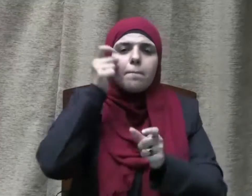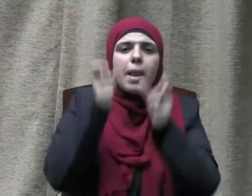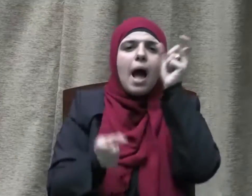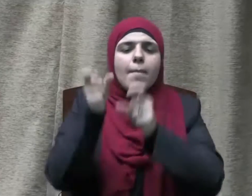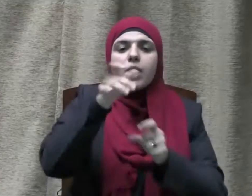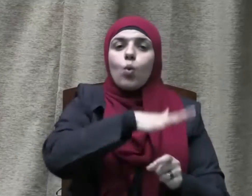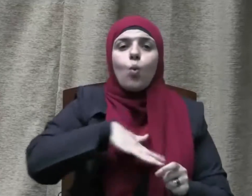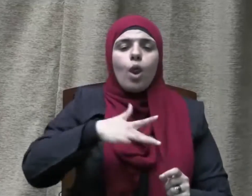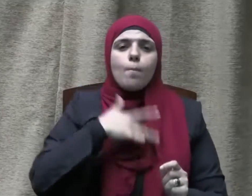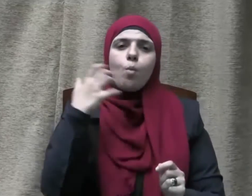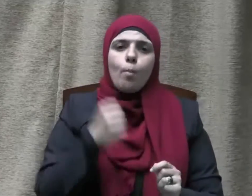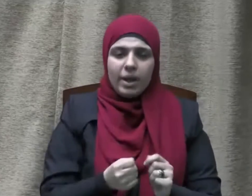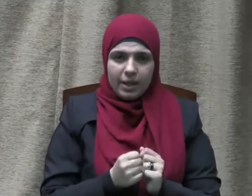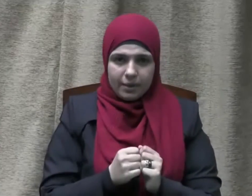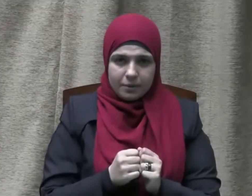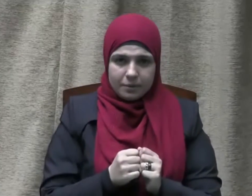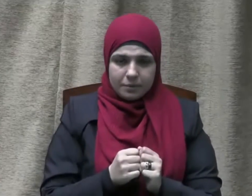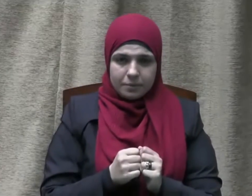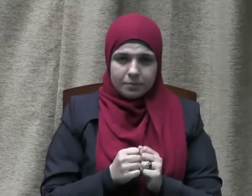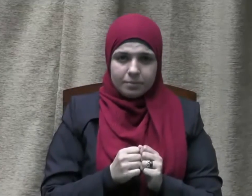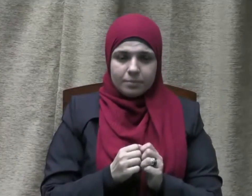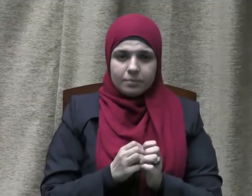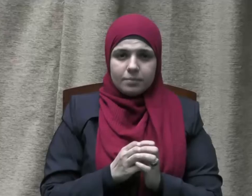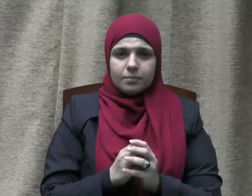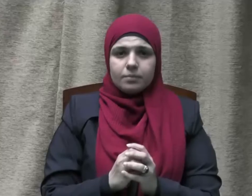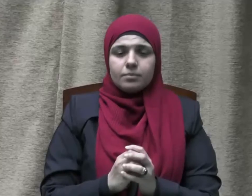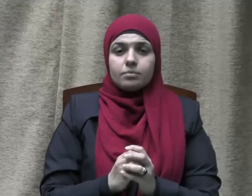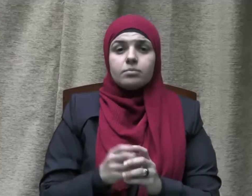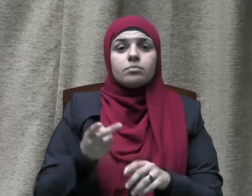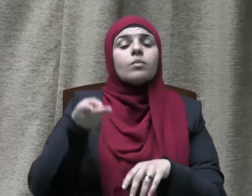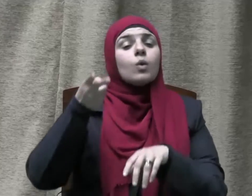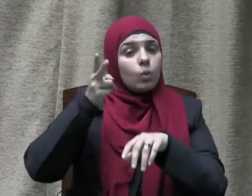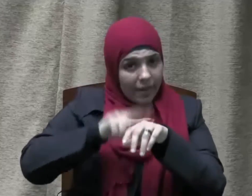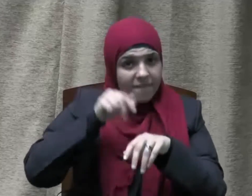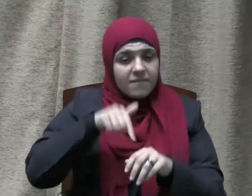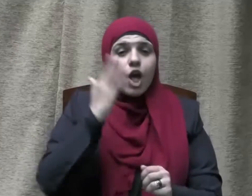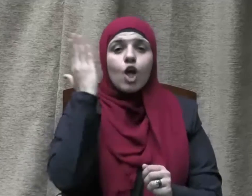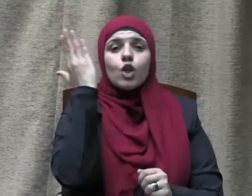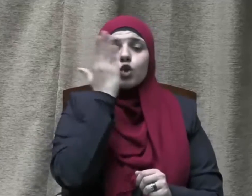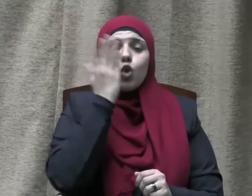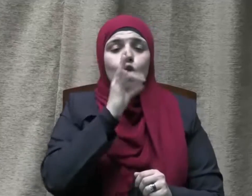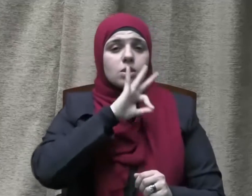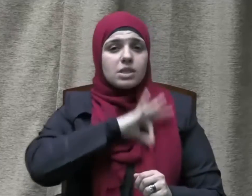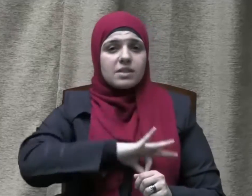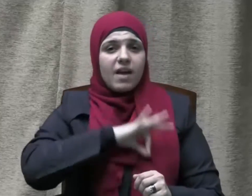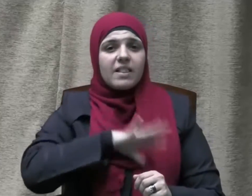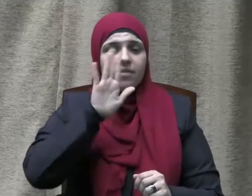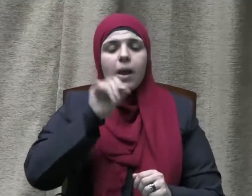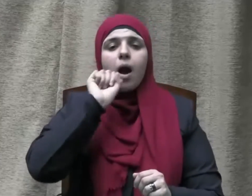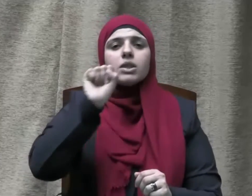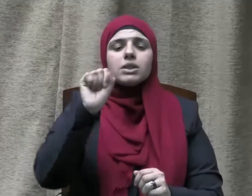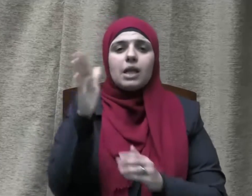المؤمنين ومن الدروس والعبر المستفادة من تحويل القبلة